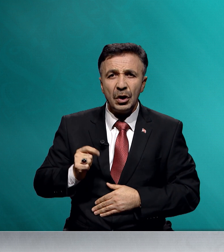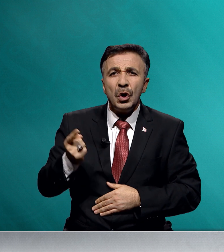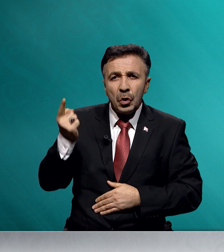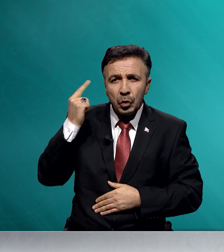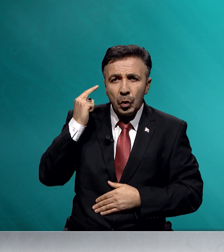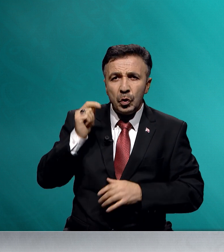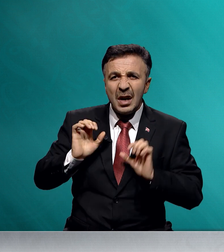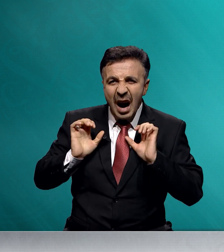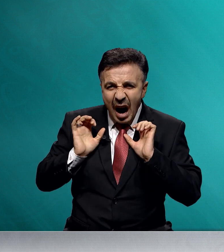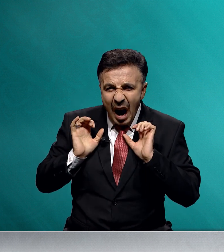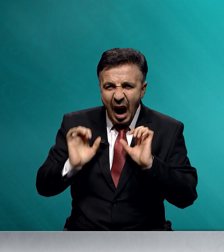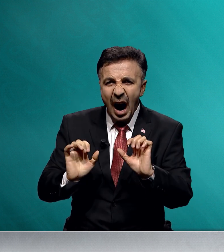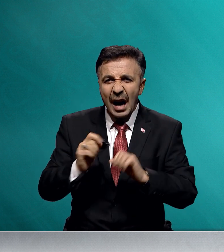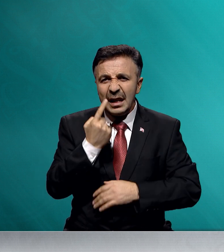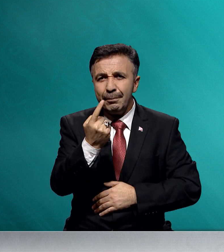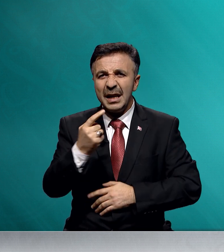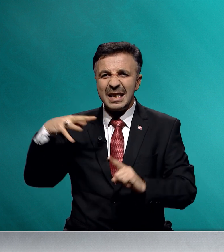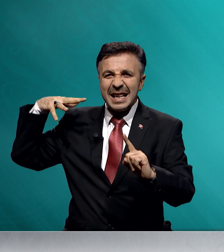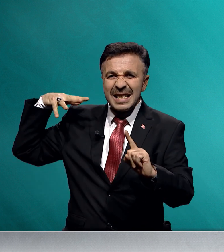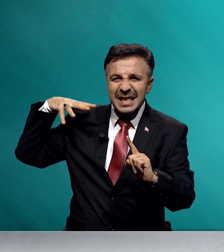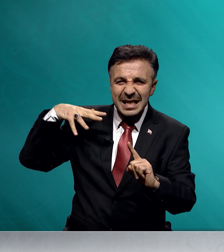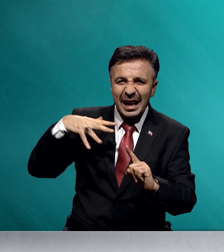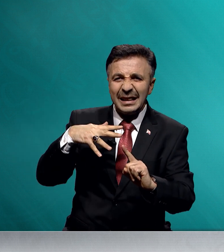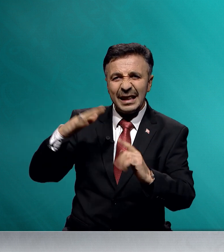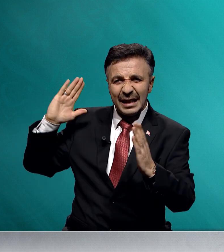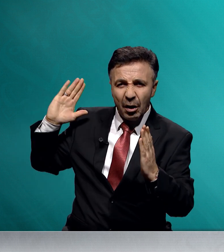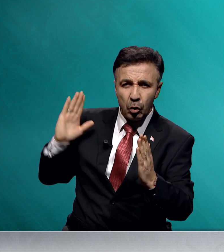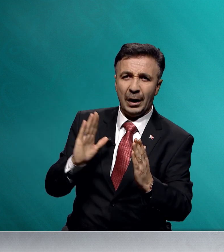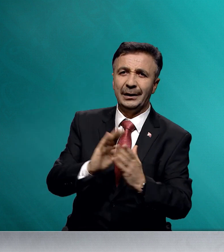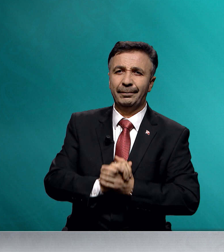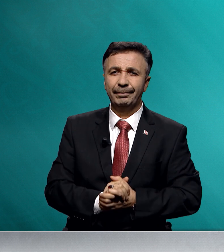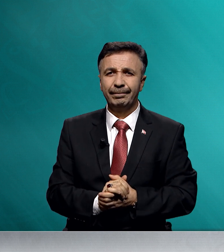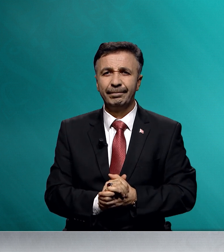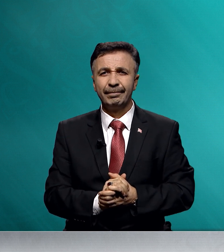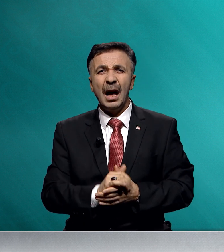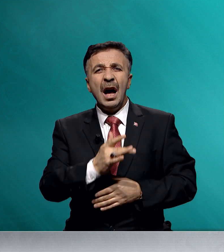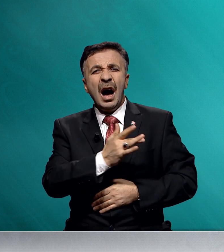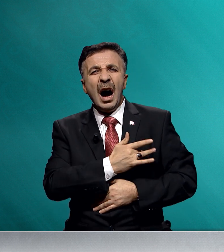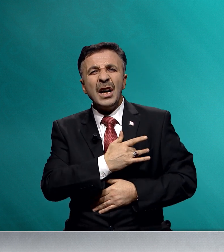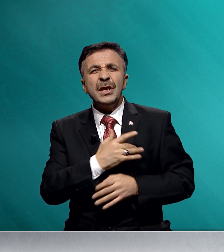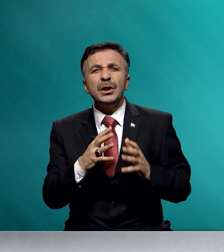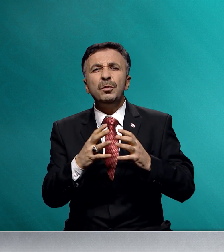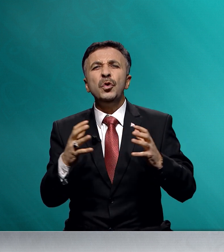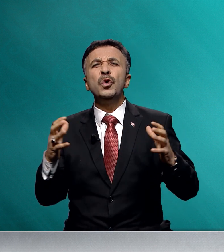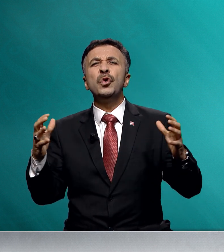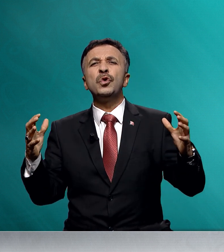dün hain bir saldırıya uğradı. Acımız büyük,